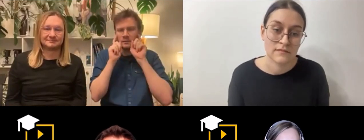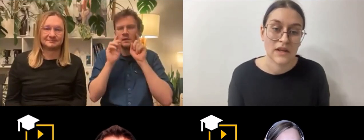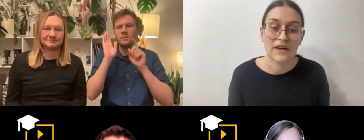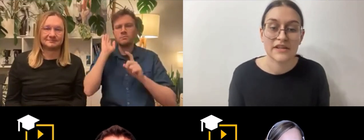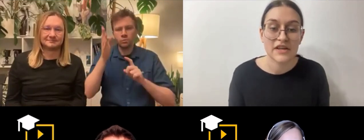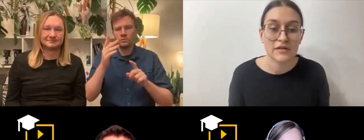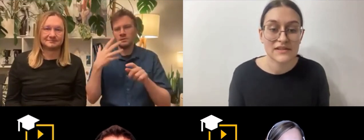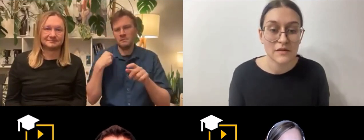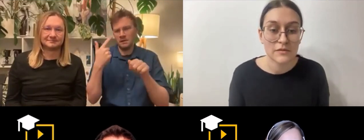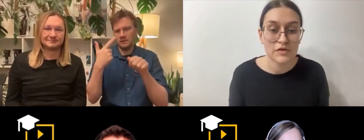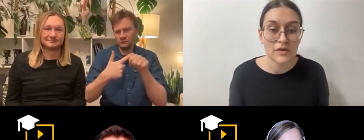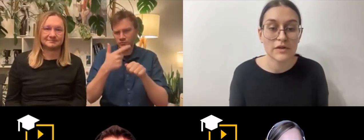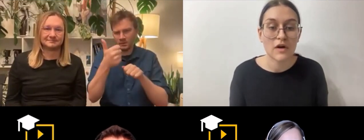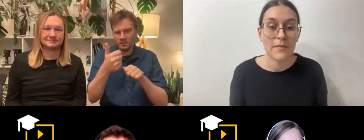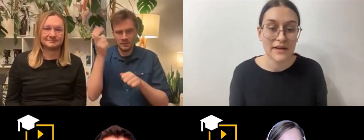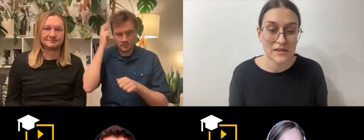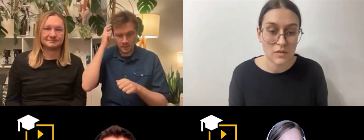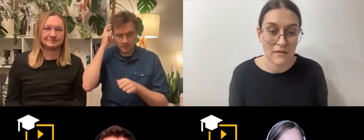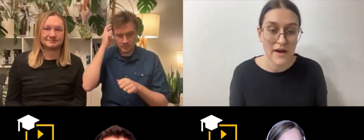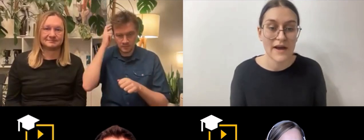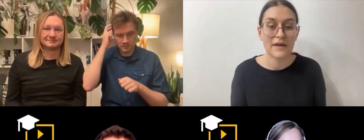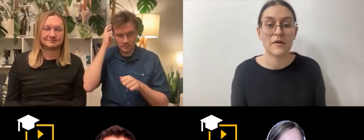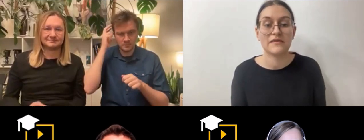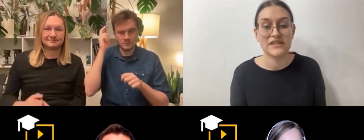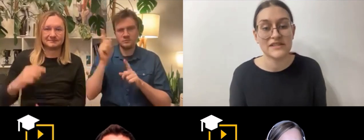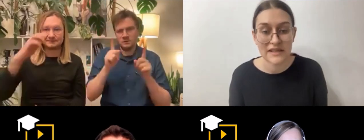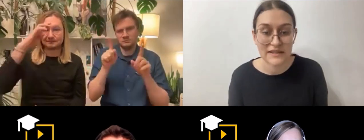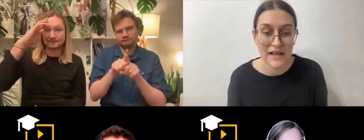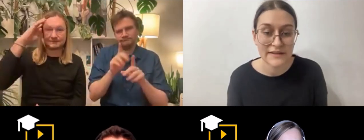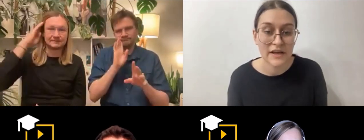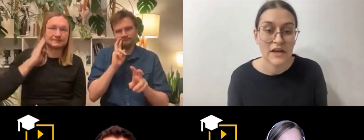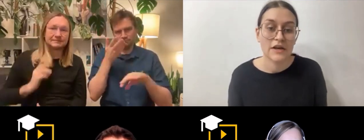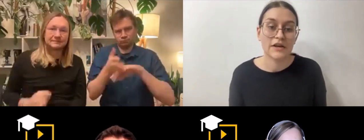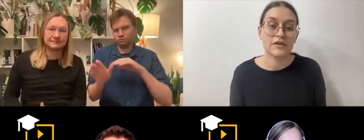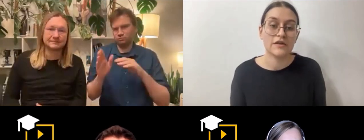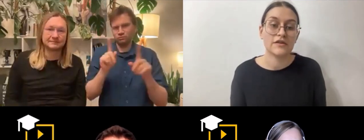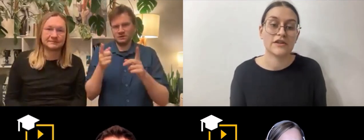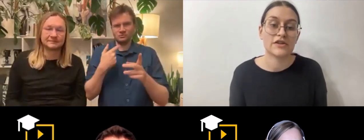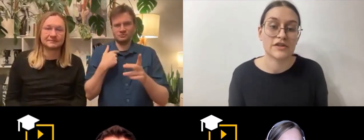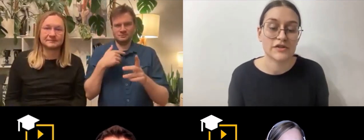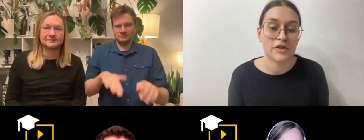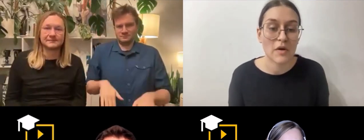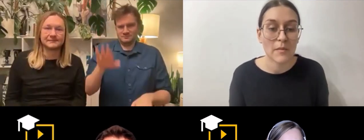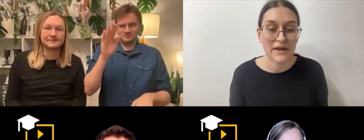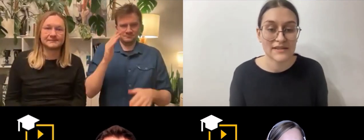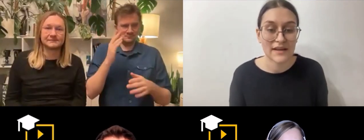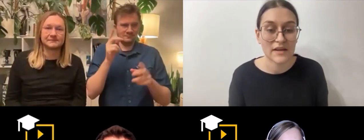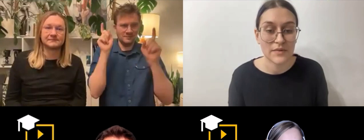Też jak dorastałem, nosiłem tylko aparaty słuchowe, a jak miałem 21 lat, to też zrobiłem operację na implant